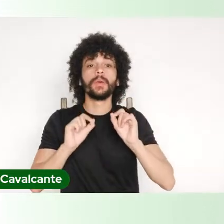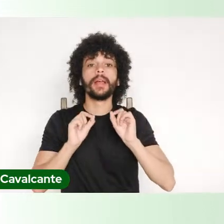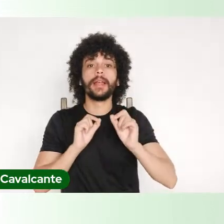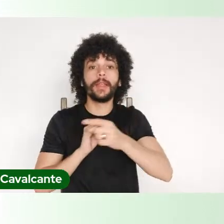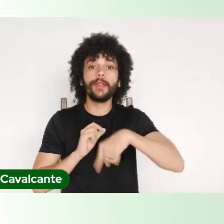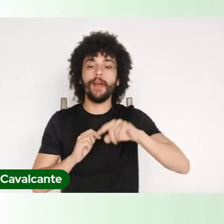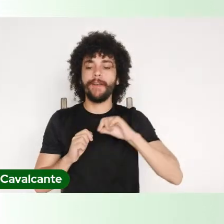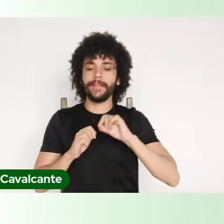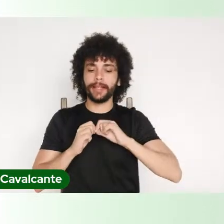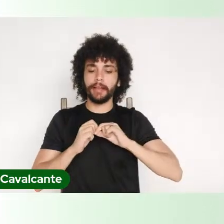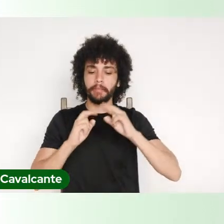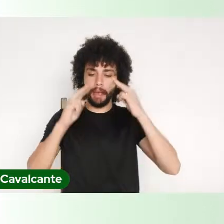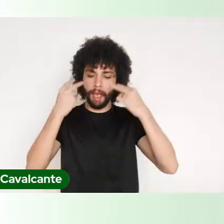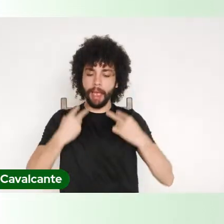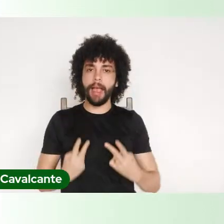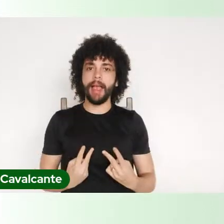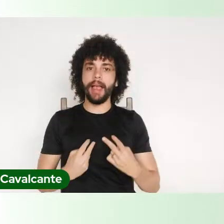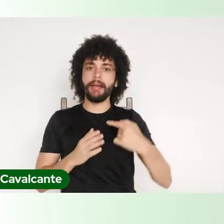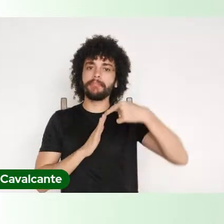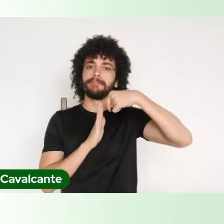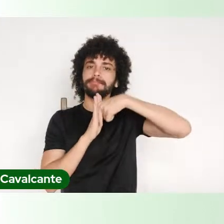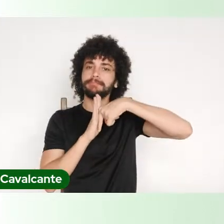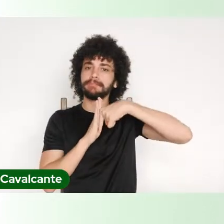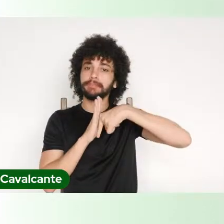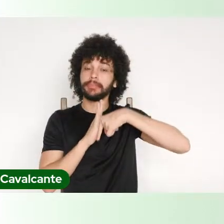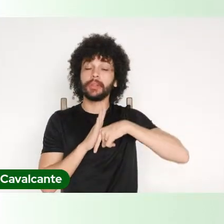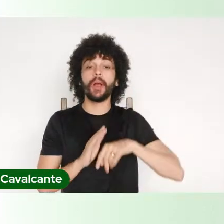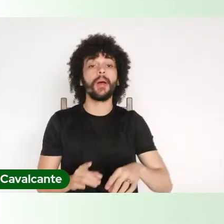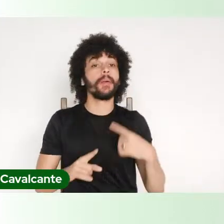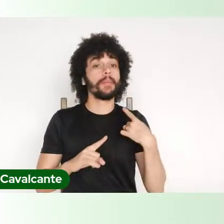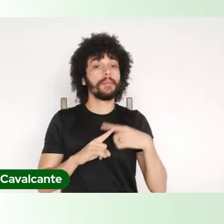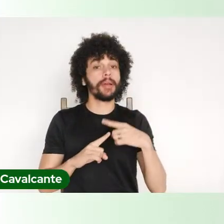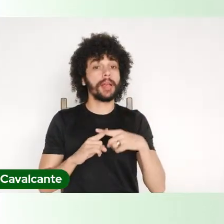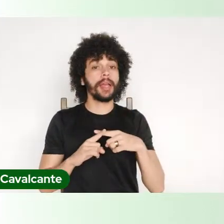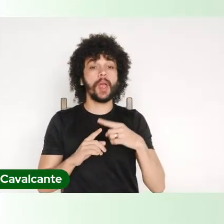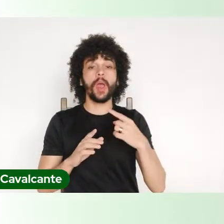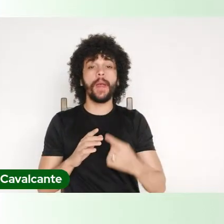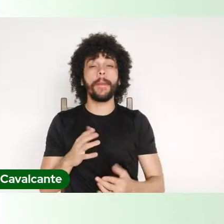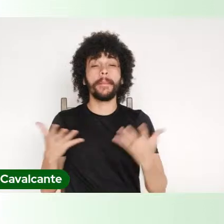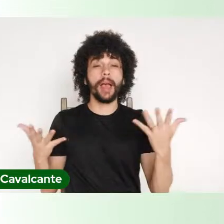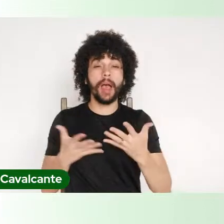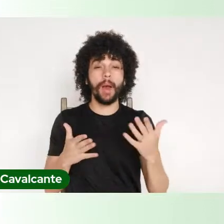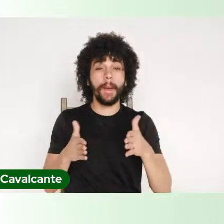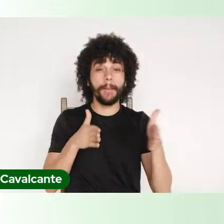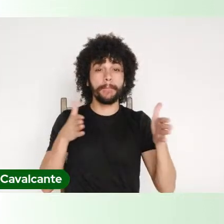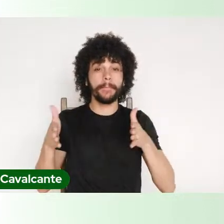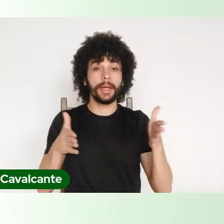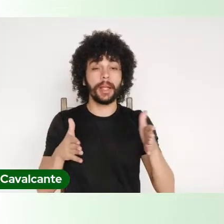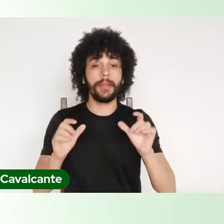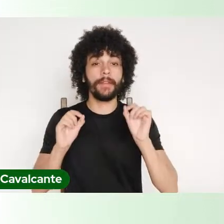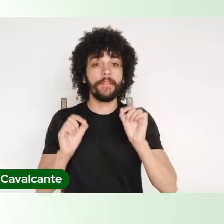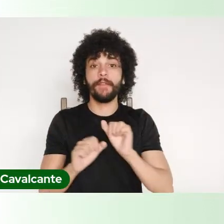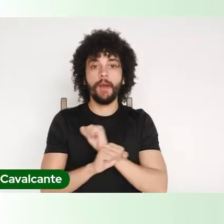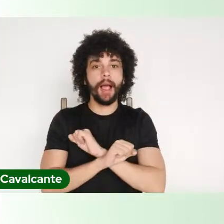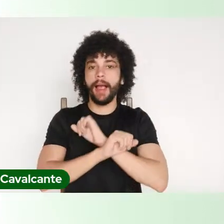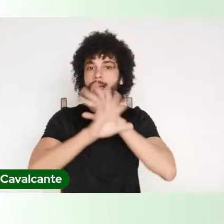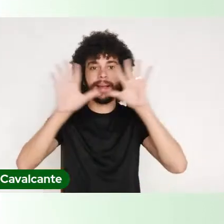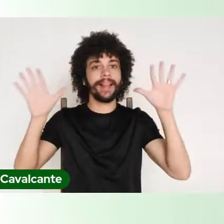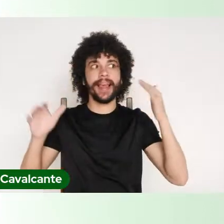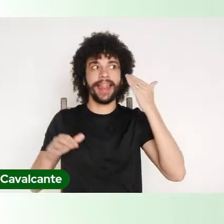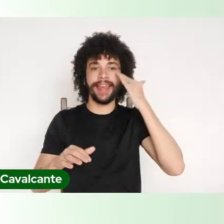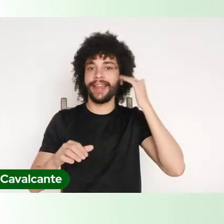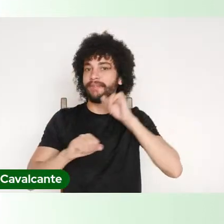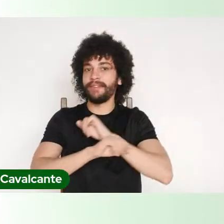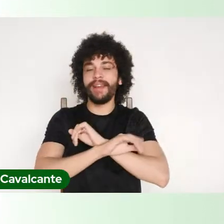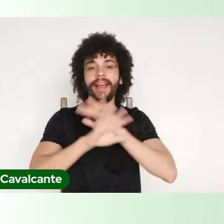fazemos, porque só tem uma coisa que ficou muito claro agora nesse mundo pandêmico que nós